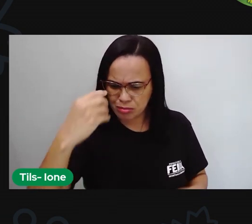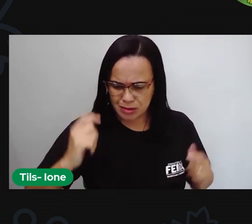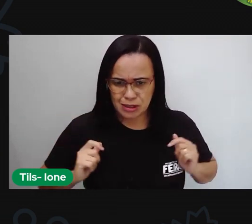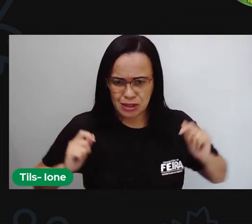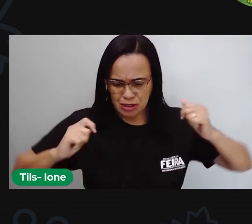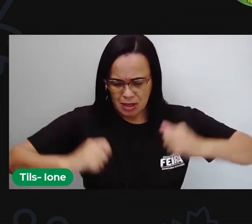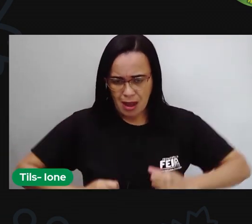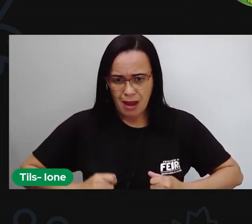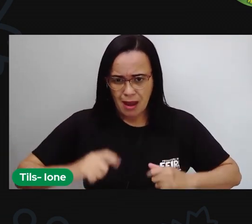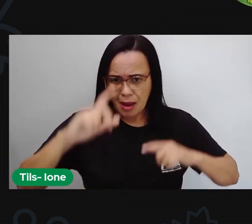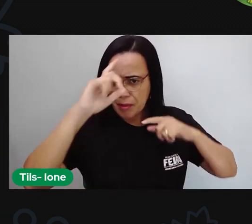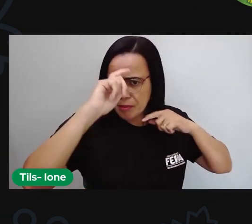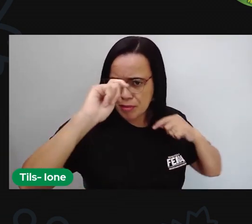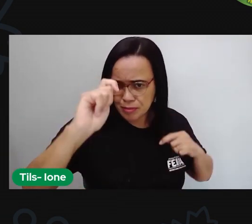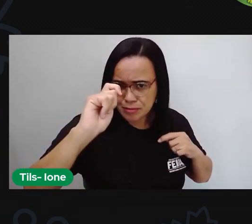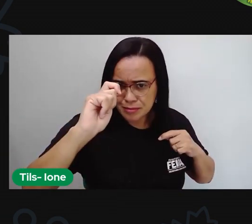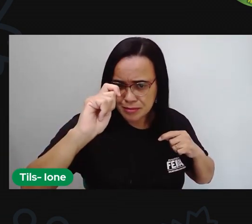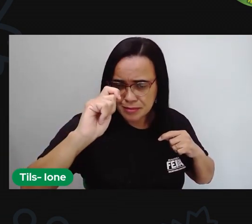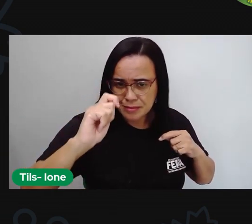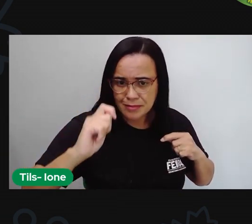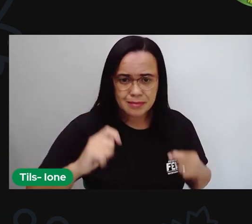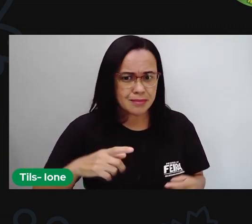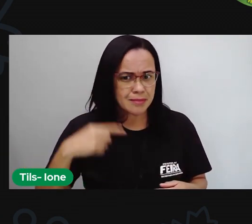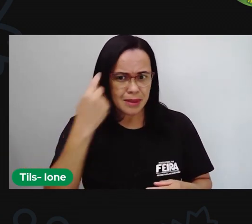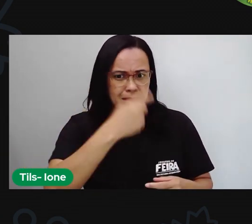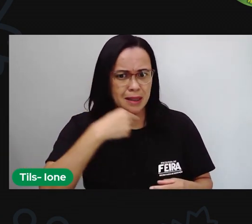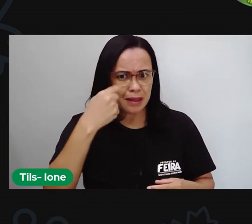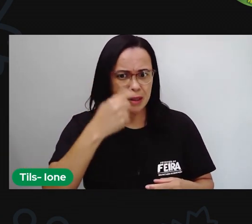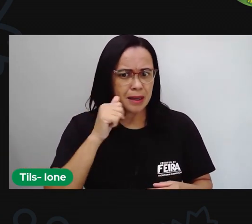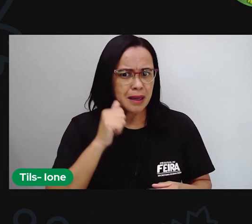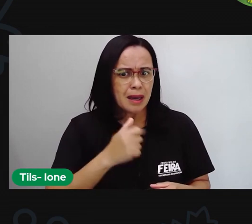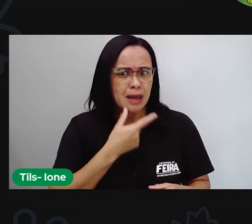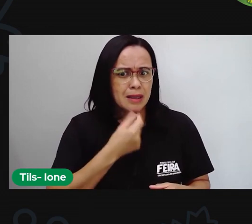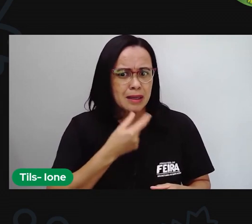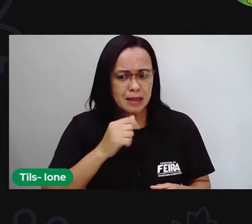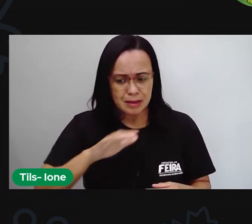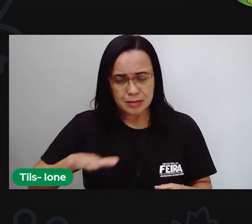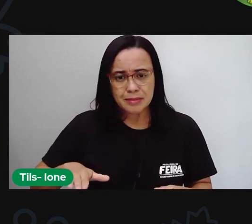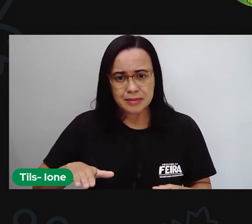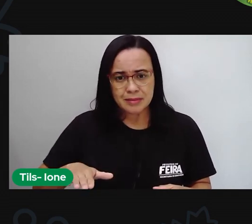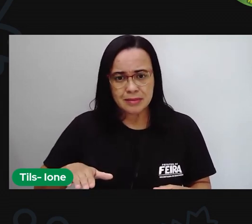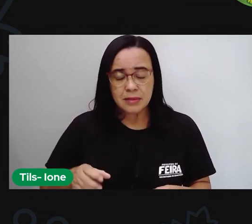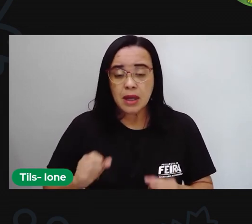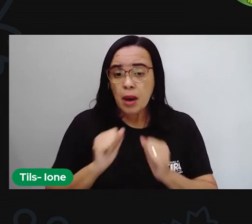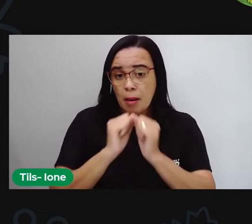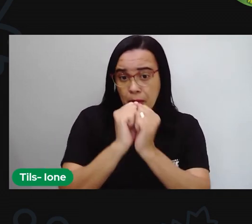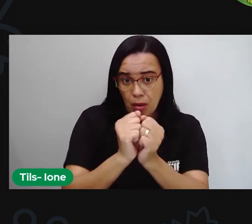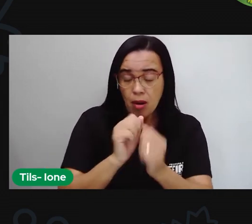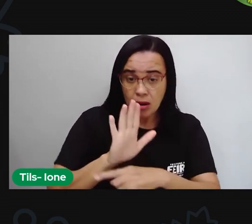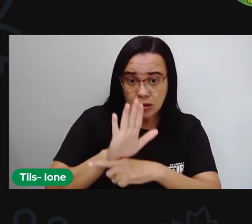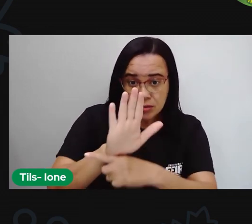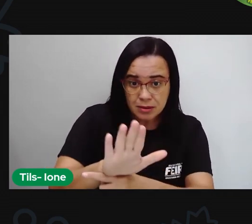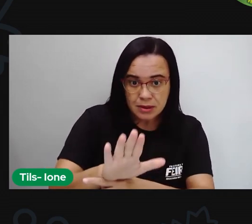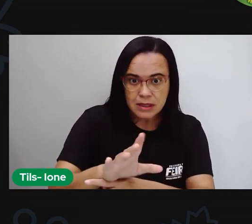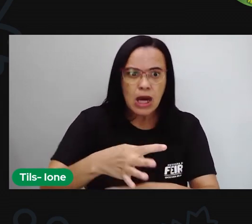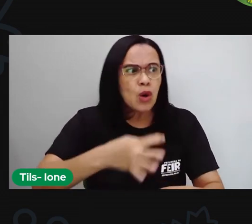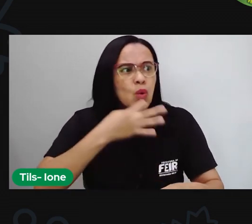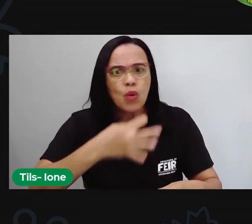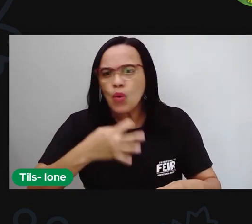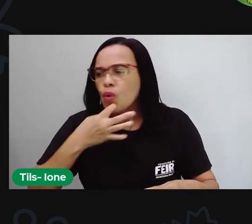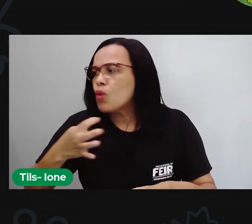boné e cara de menino alegre? Posso te ajudar? Eu conheço tudo por aqui.